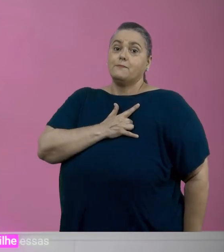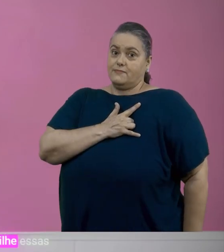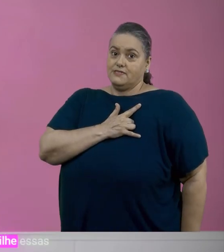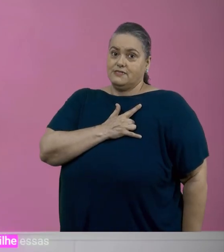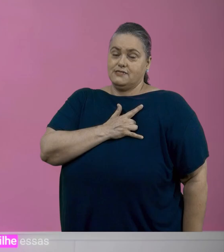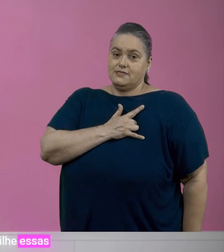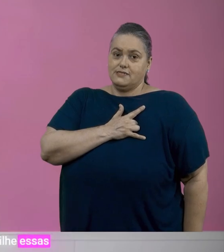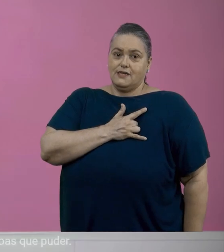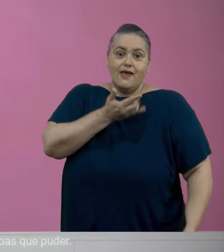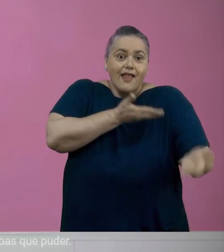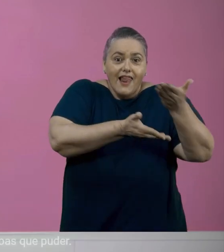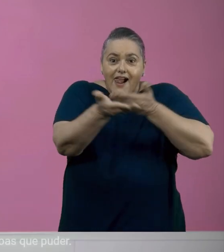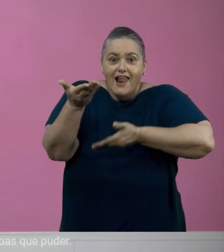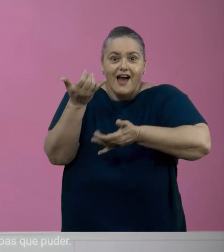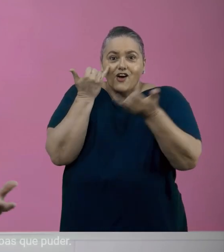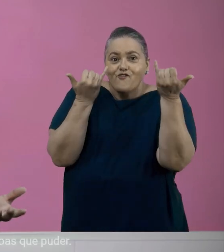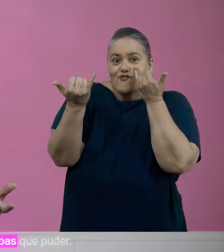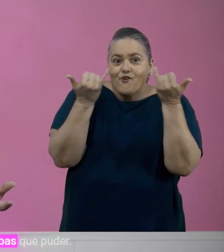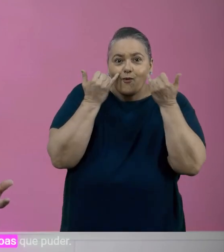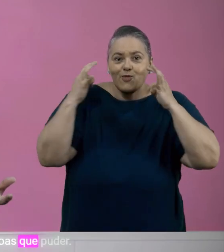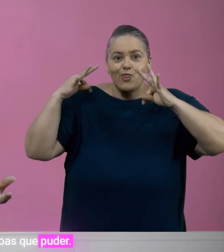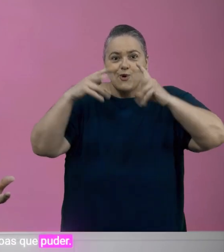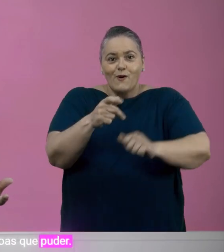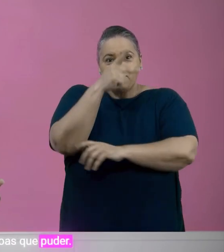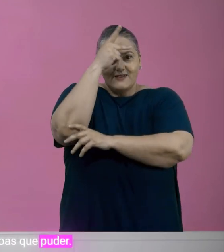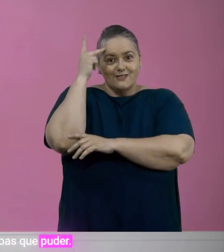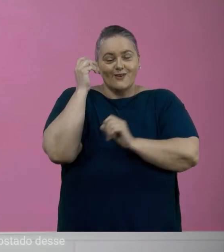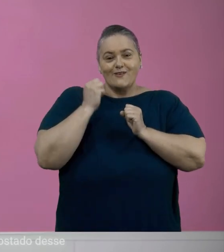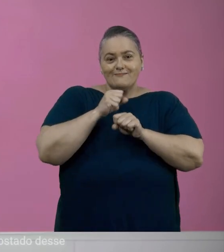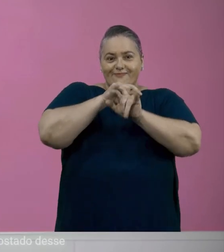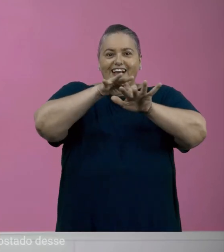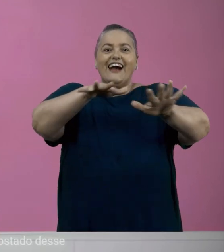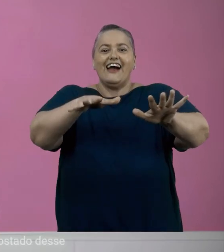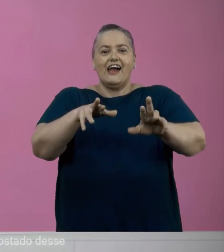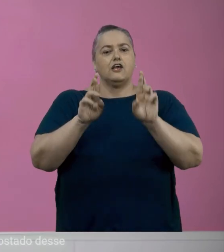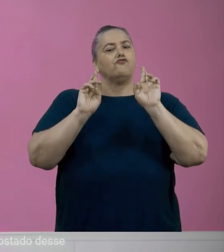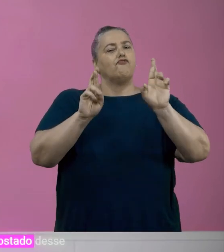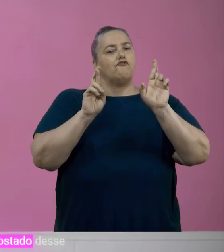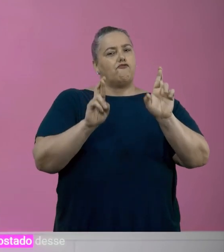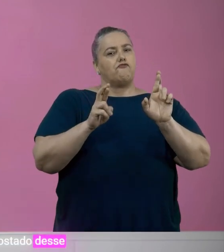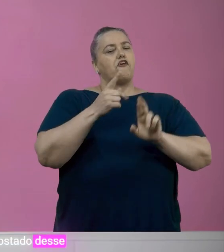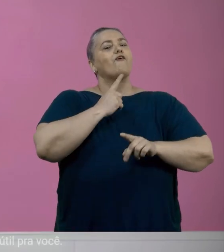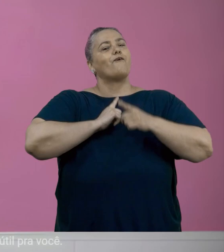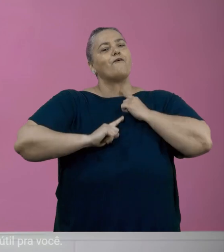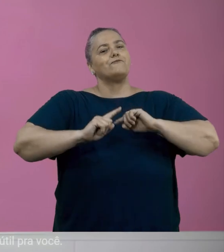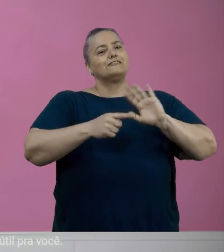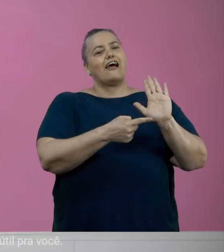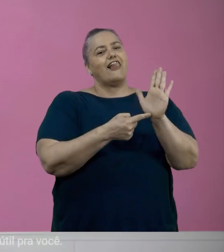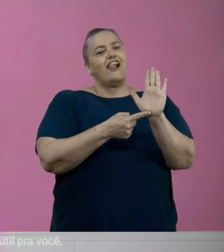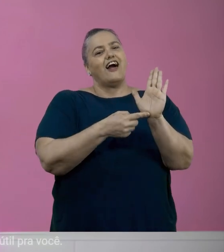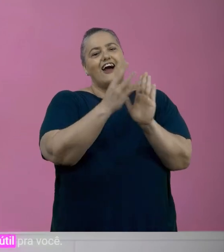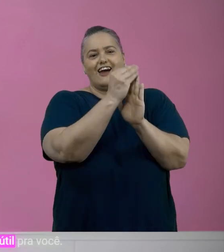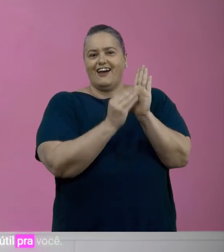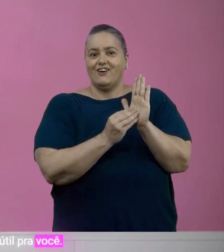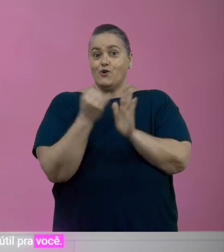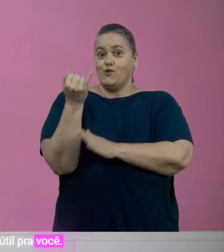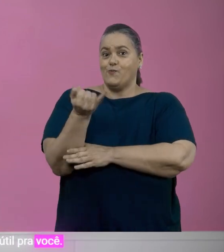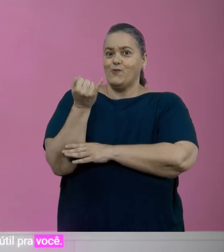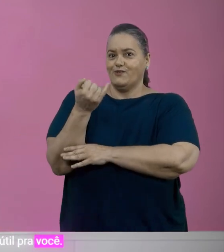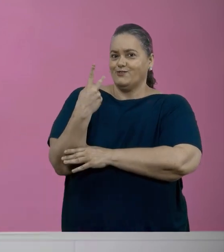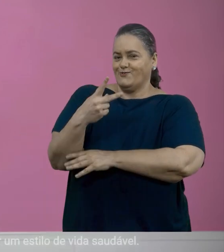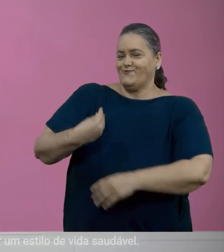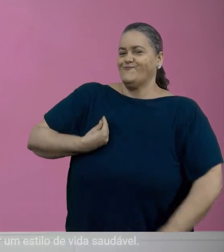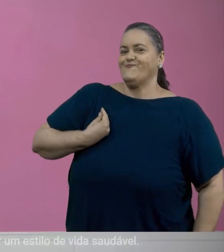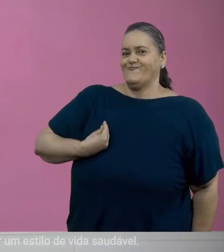e compartilhe essas informações com todas as pessoas que puder. Eu espero que vocês tenham gostado desse conteúdo e que ele tenha sido útil para você.